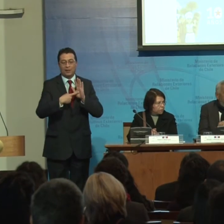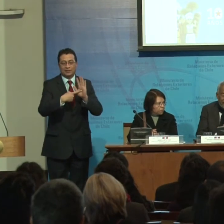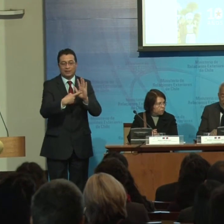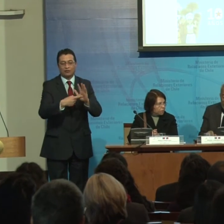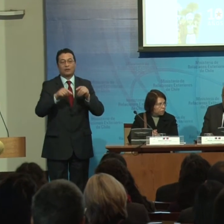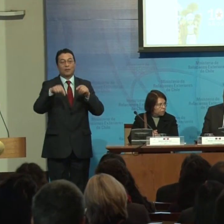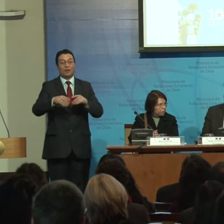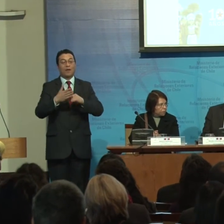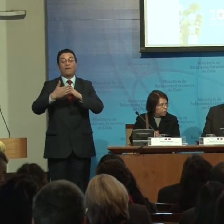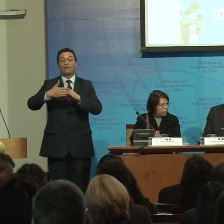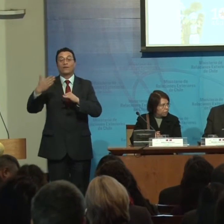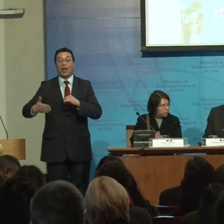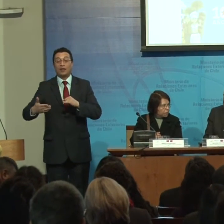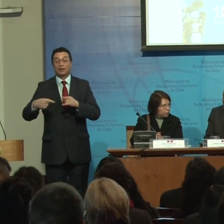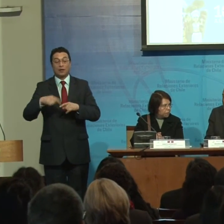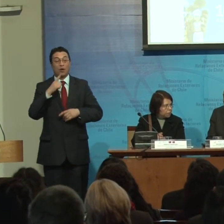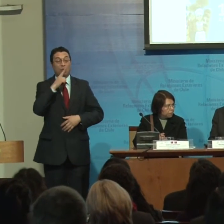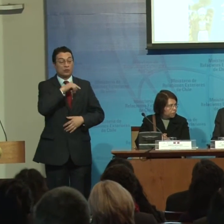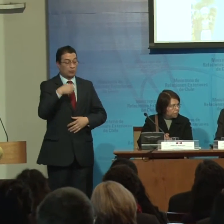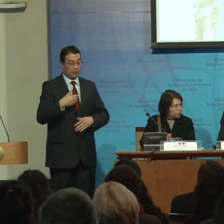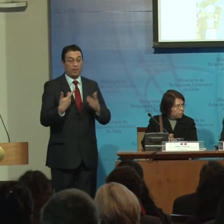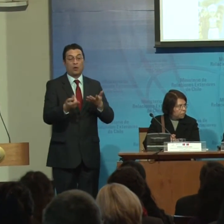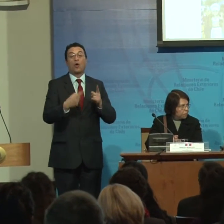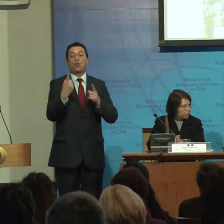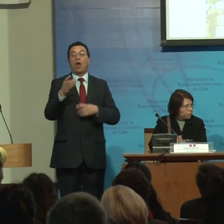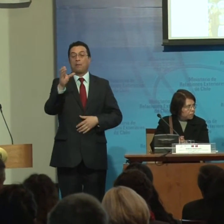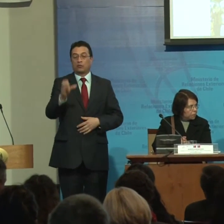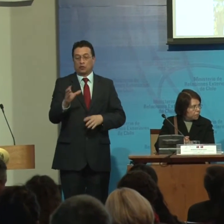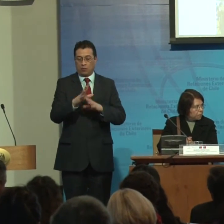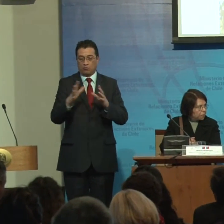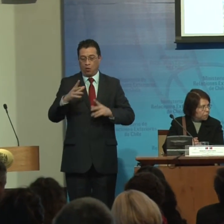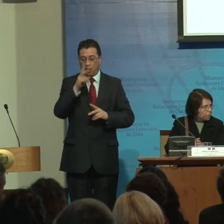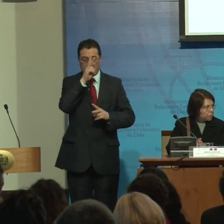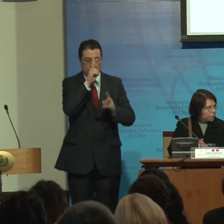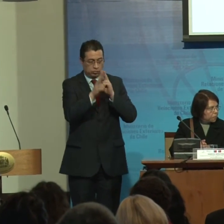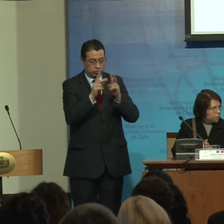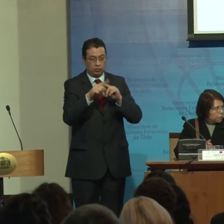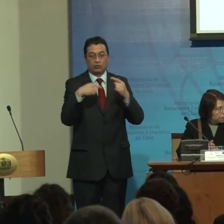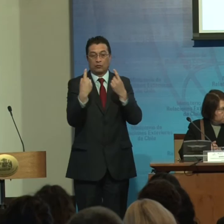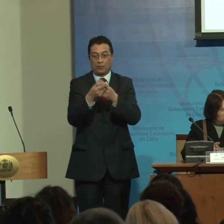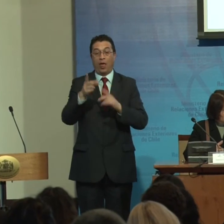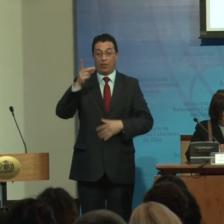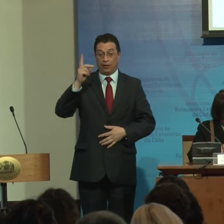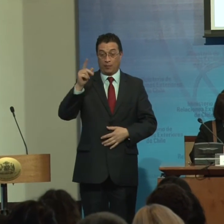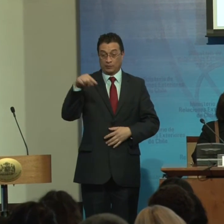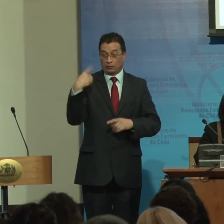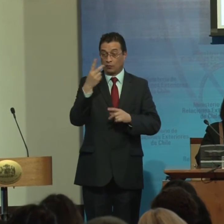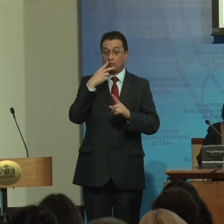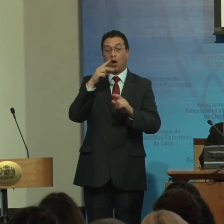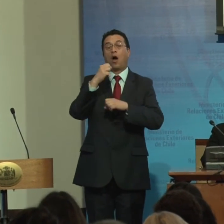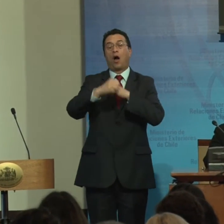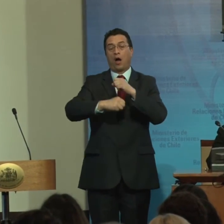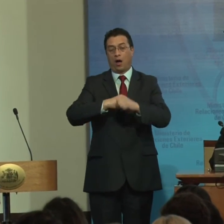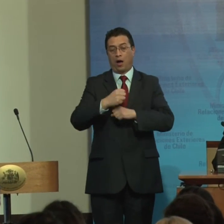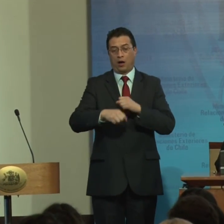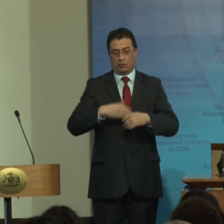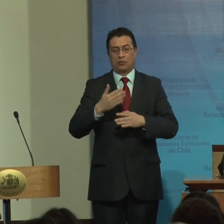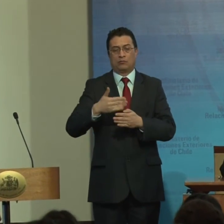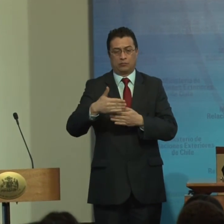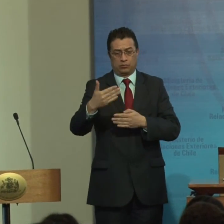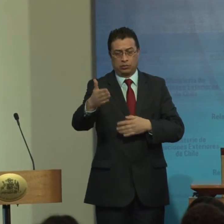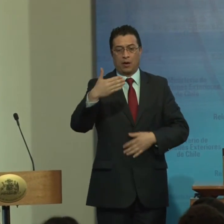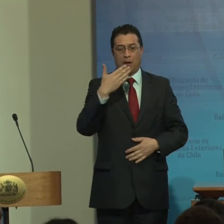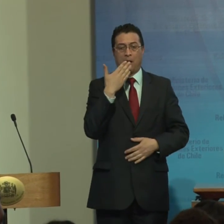Bueno Para finalizar Los quiero dejar También con otra Persona muy destacada En el ámbito De la discapacidad Muchos de los que Llevamos años Profesionales